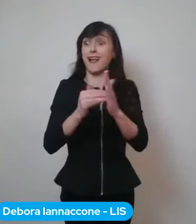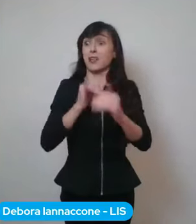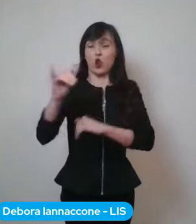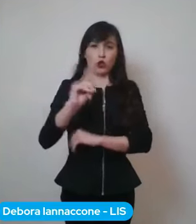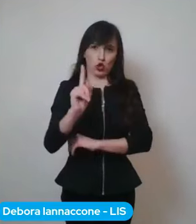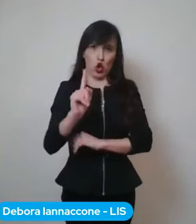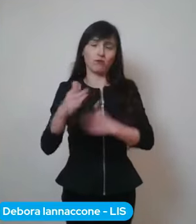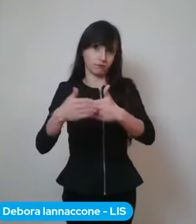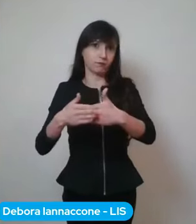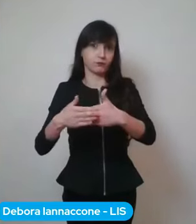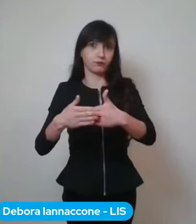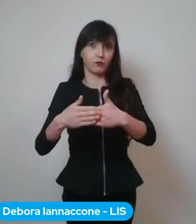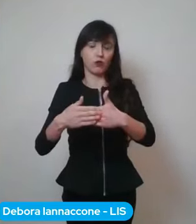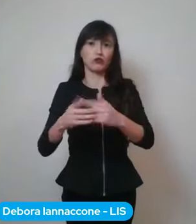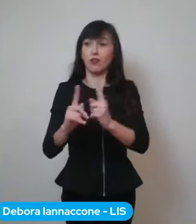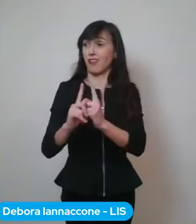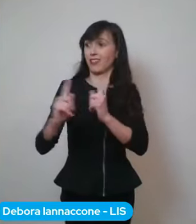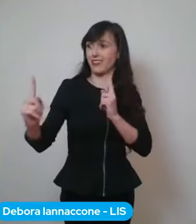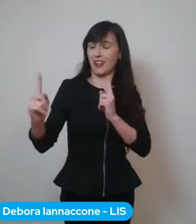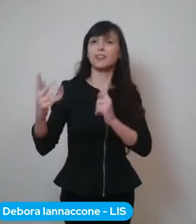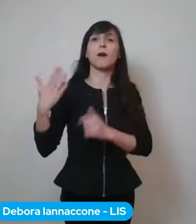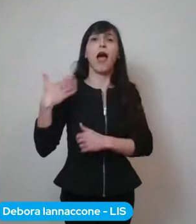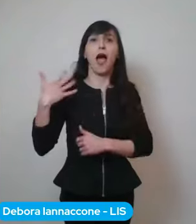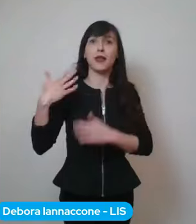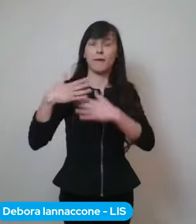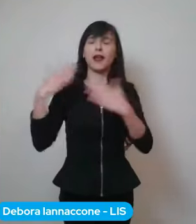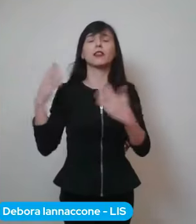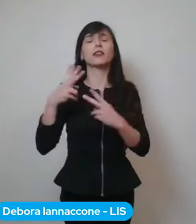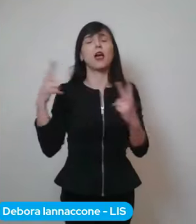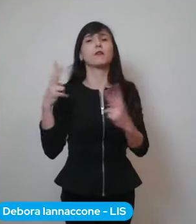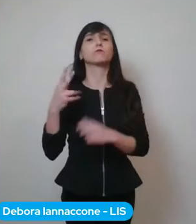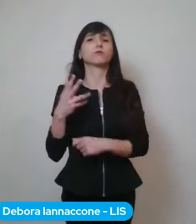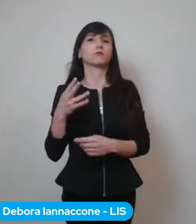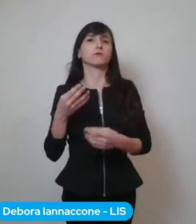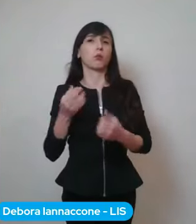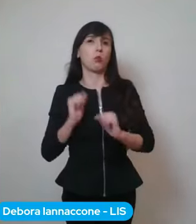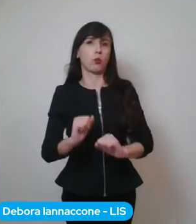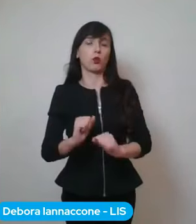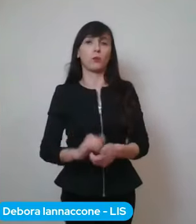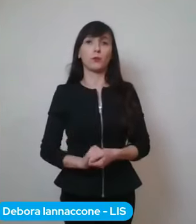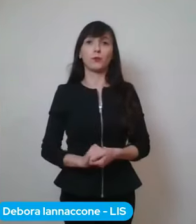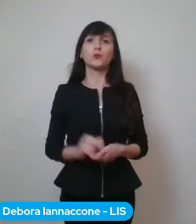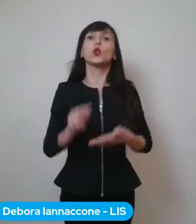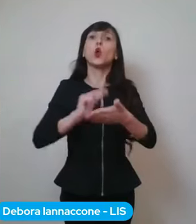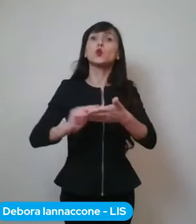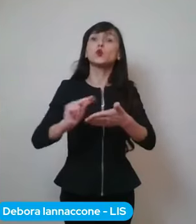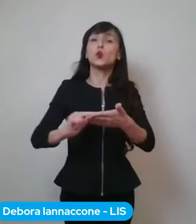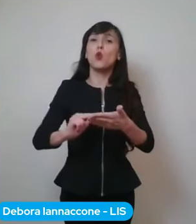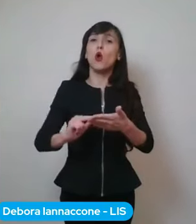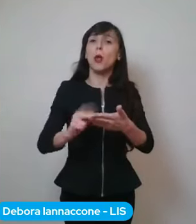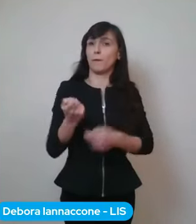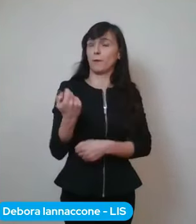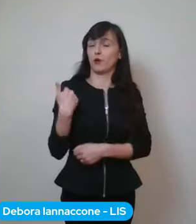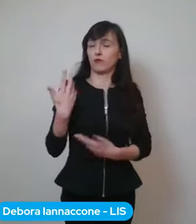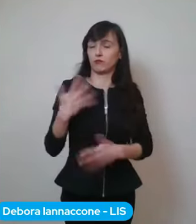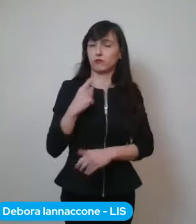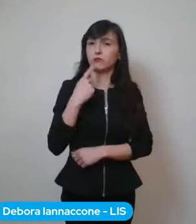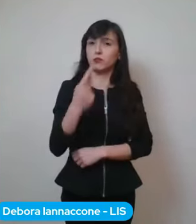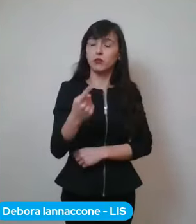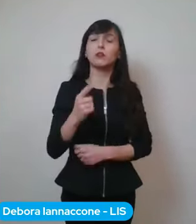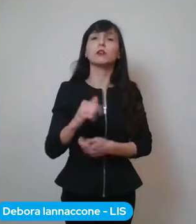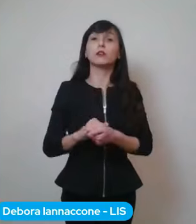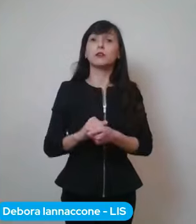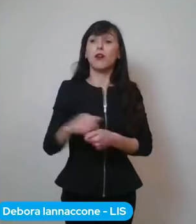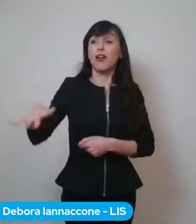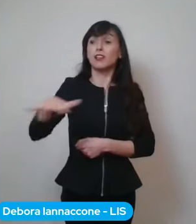ne abbiamo parlato prima, adesso con la zona rossa sono sospese